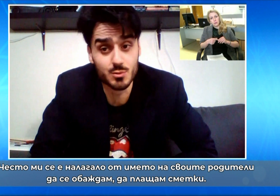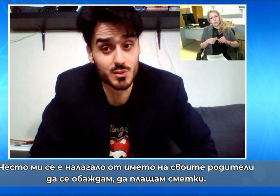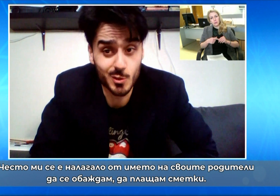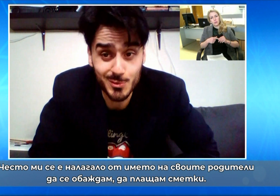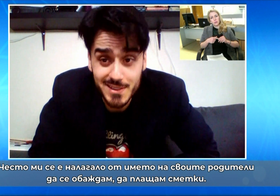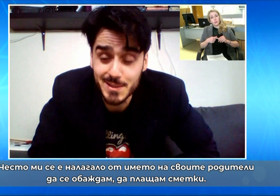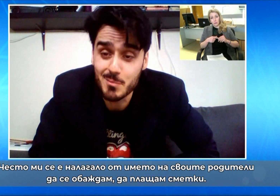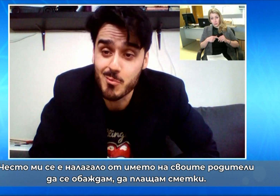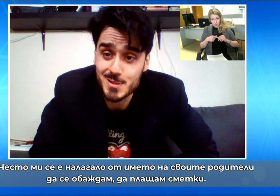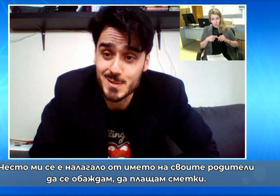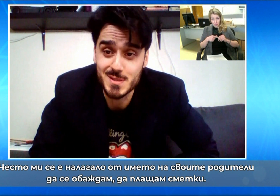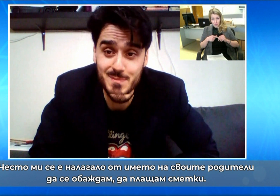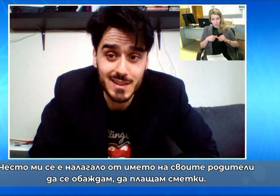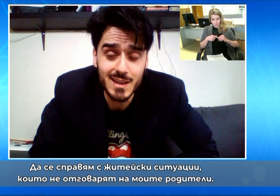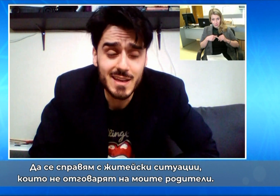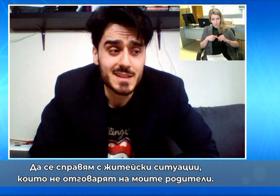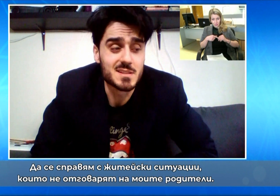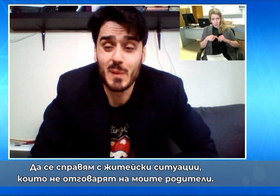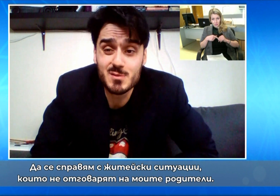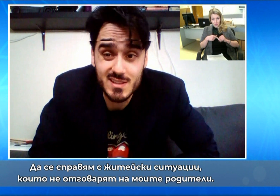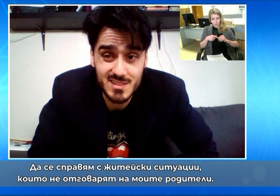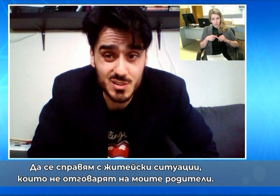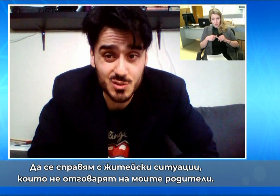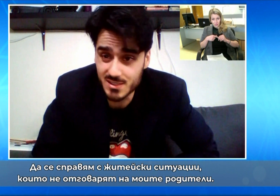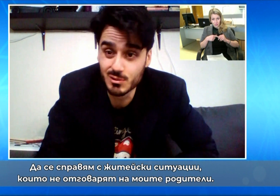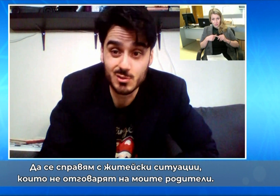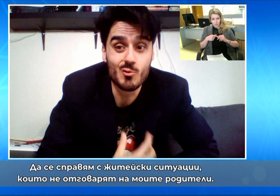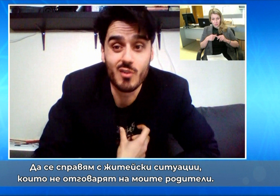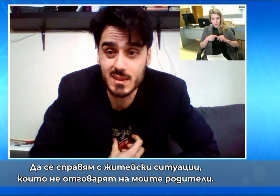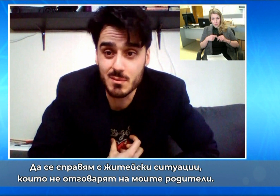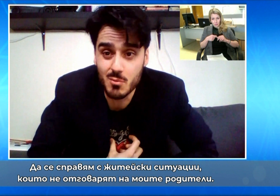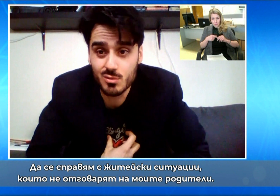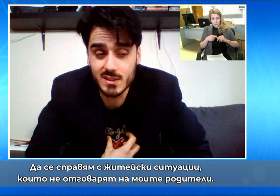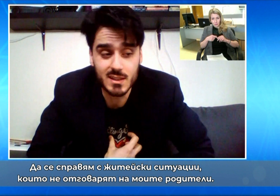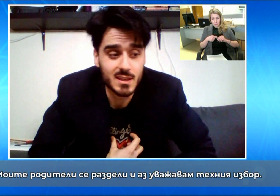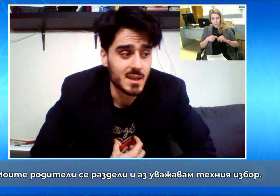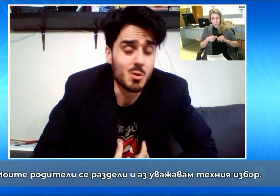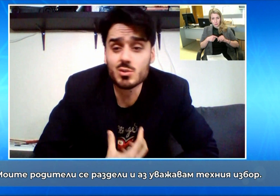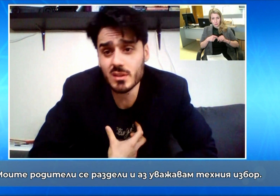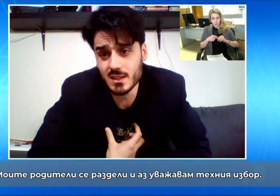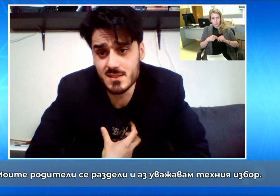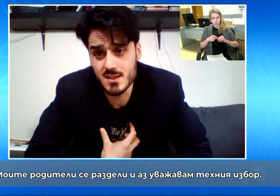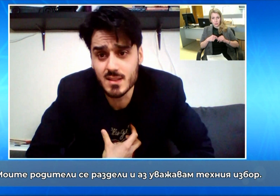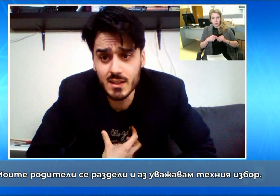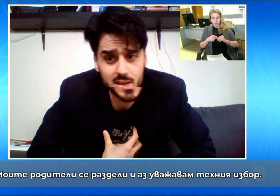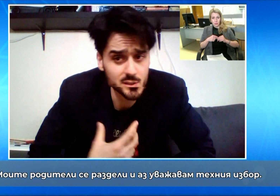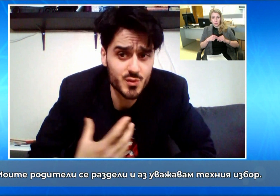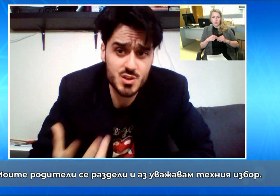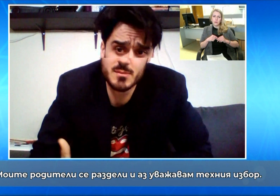своите родители, да облащам сметки, да се справим с житейски ситуации, които не договарят на моите родители. Моите родители се разделиха, и аз уважавам тяхното